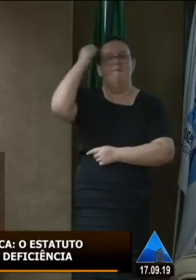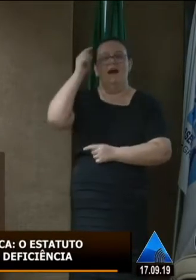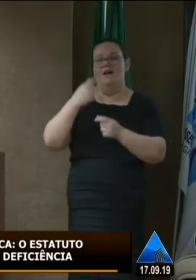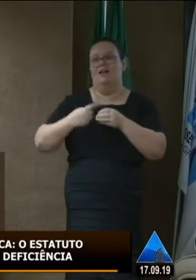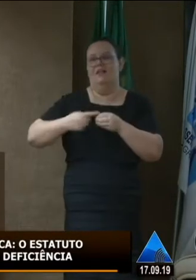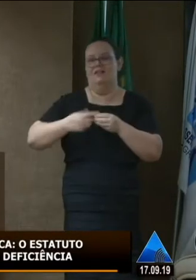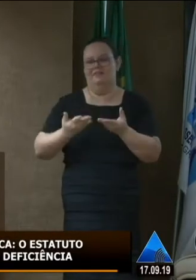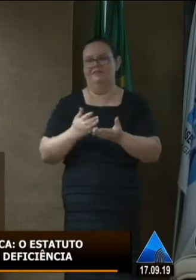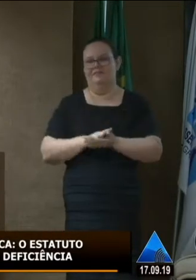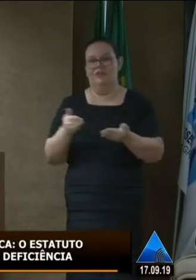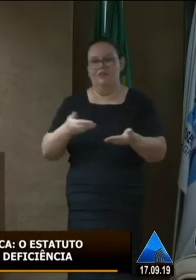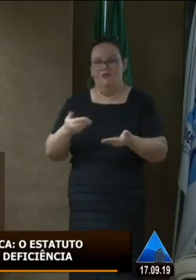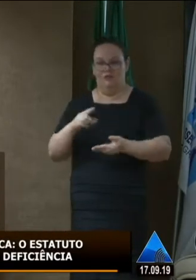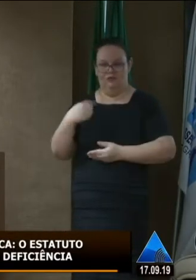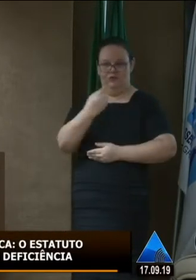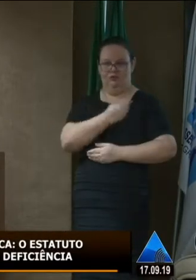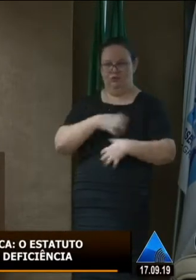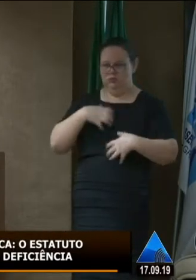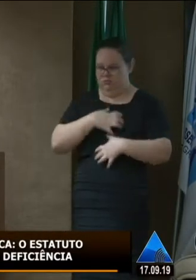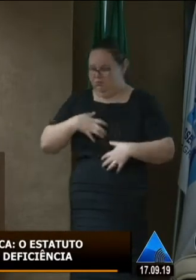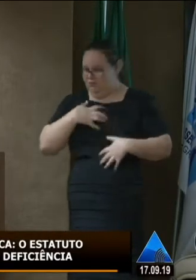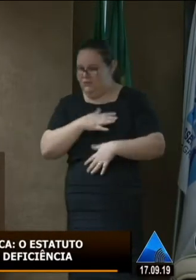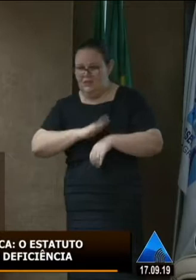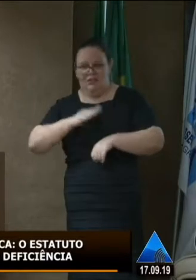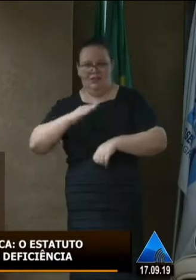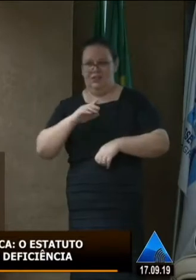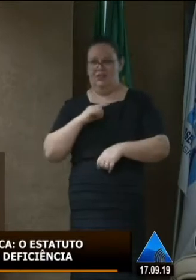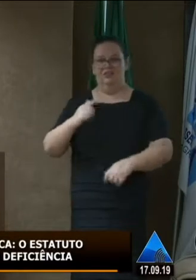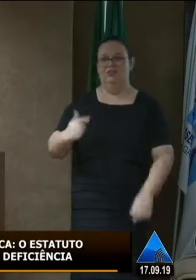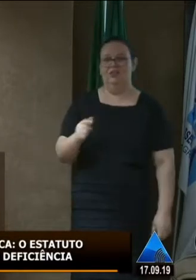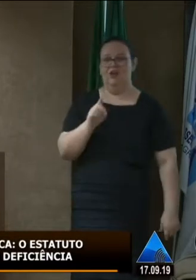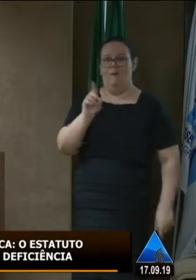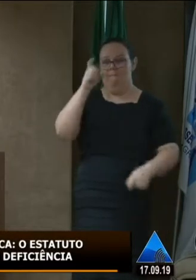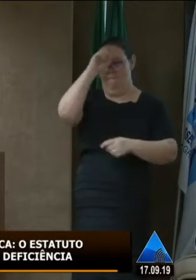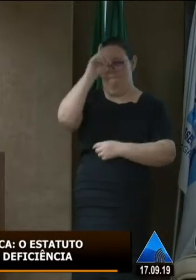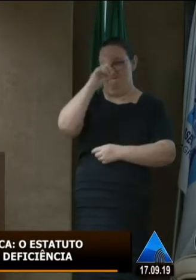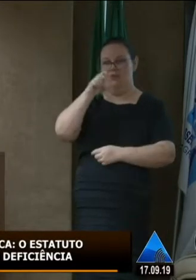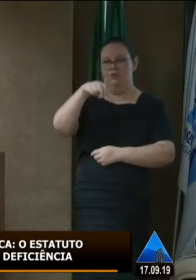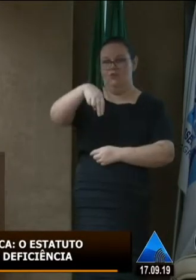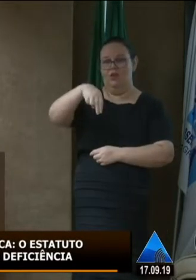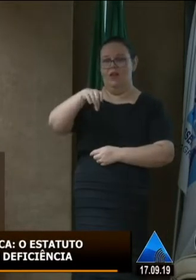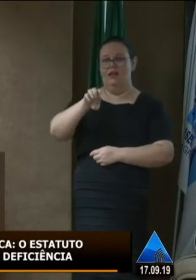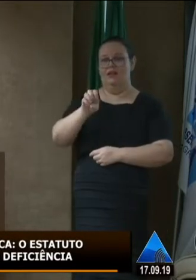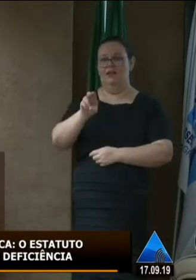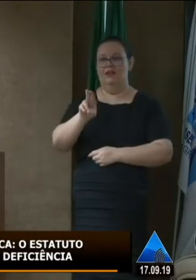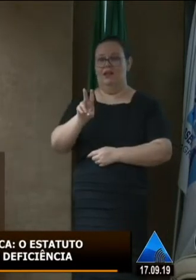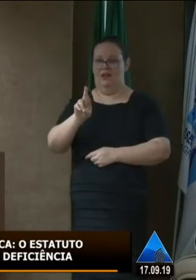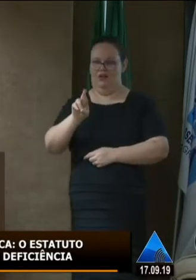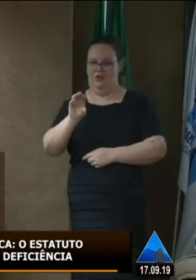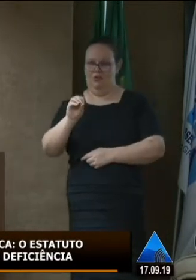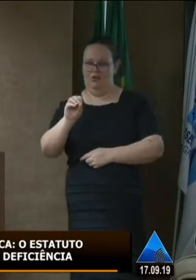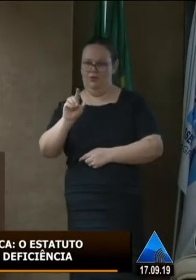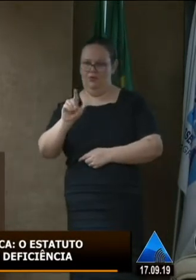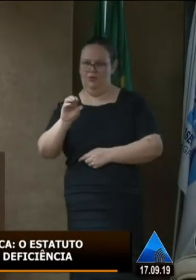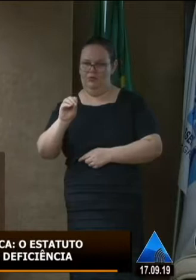hoje a nossa maior angústia é não termos um neurologista ou um psiquiatra que atenda nossos filhos.